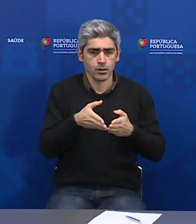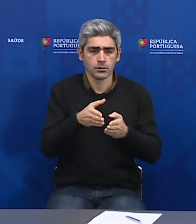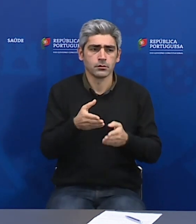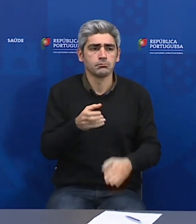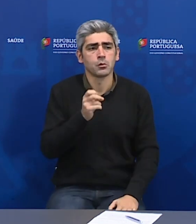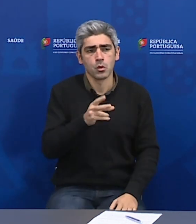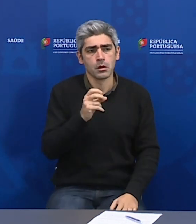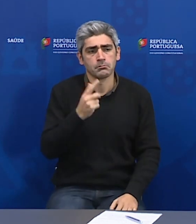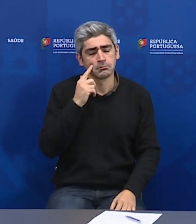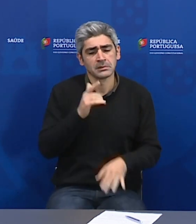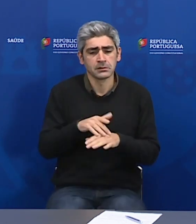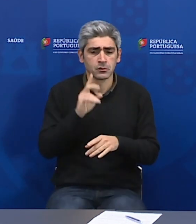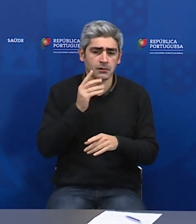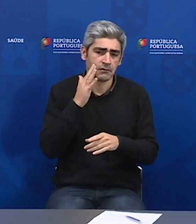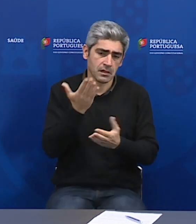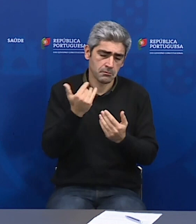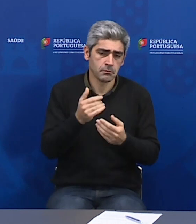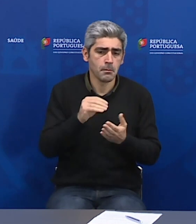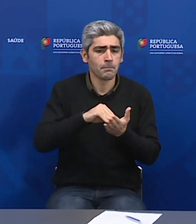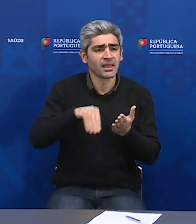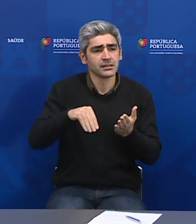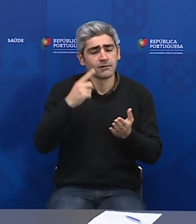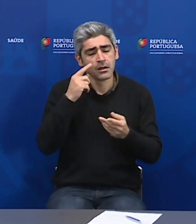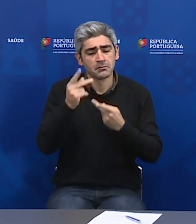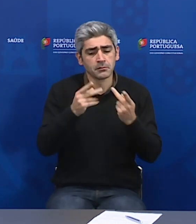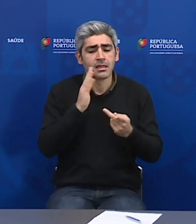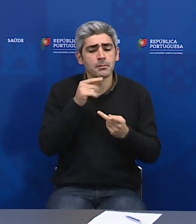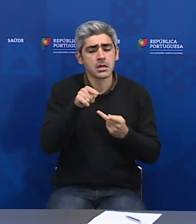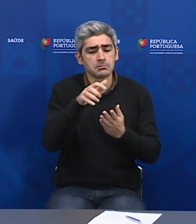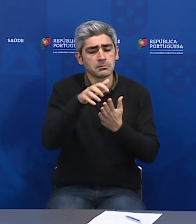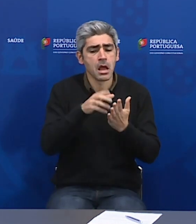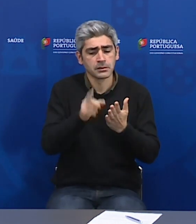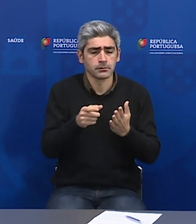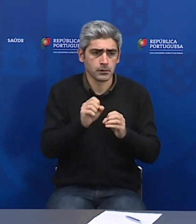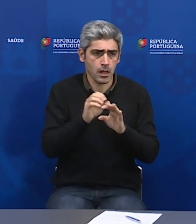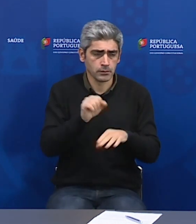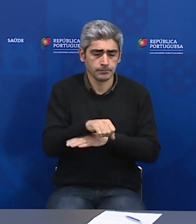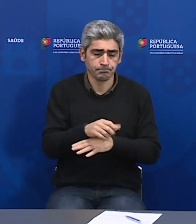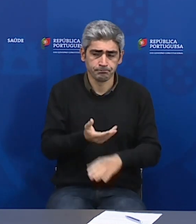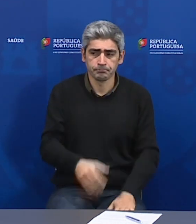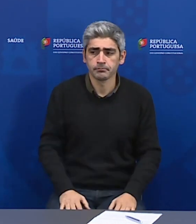Seremos com certeza sensíveis à petição também e faremos uma avaliação da petição, com certeza que sim.